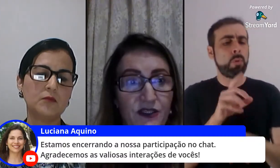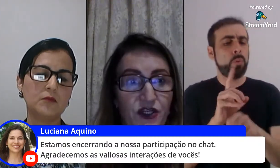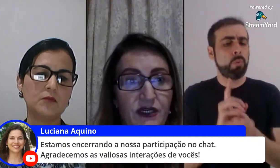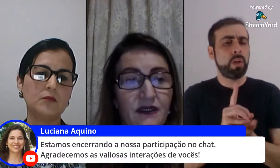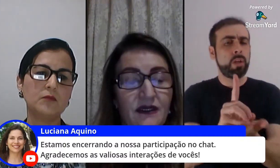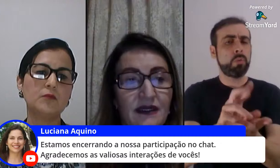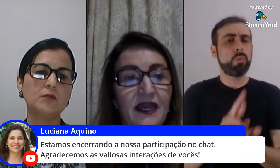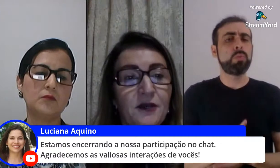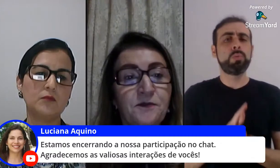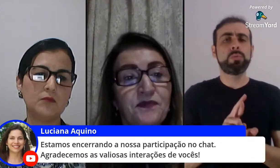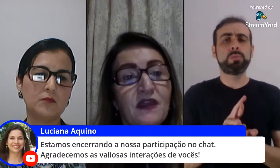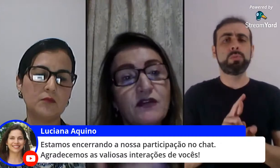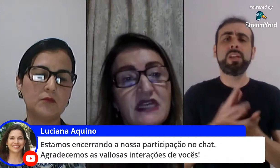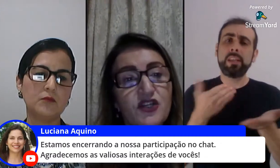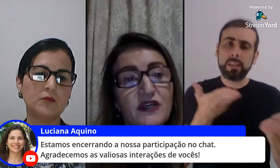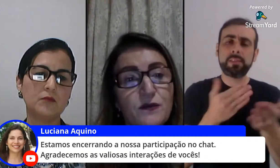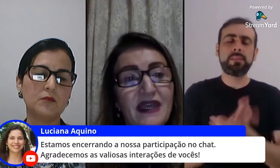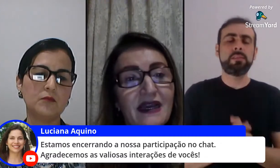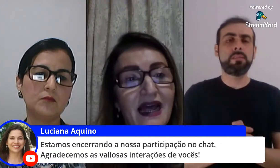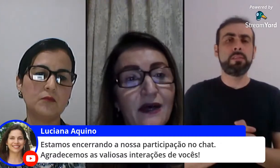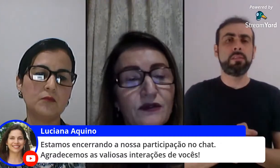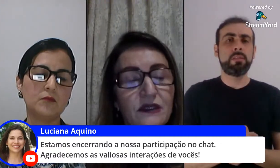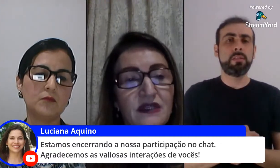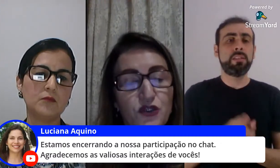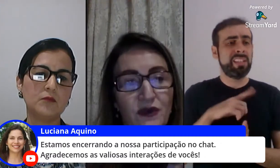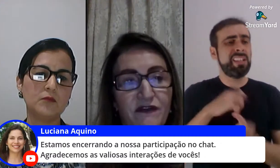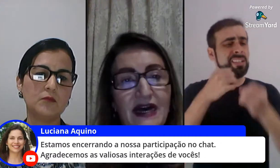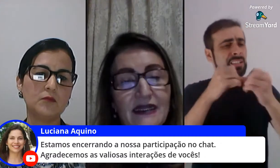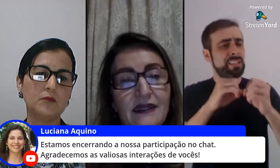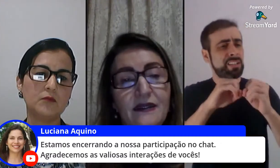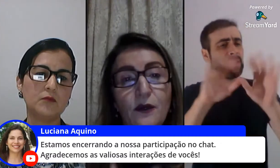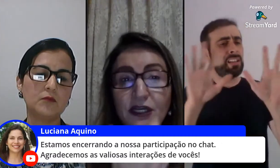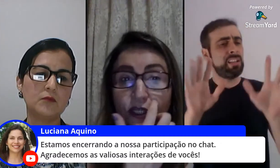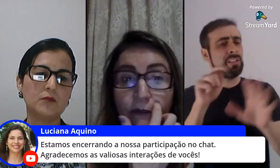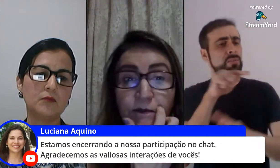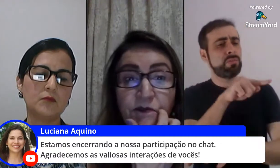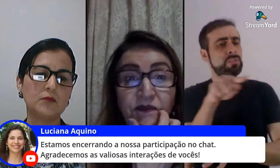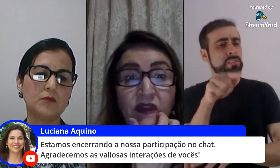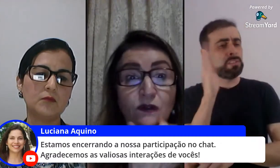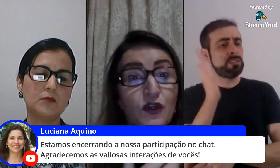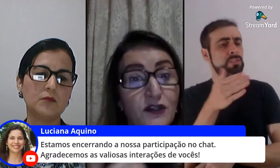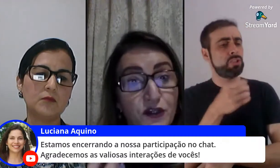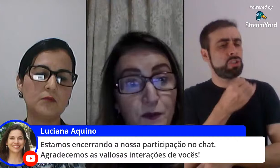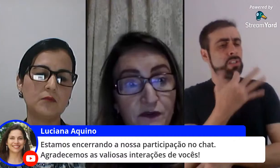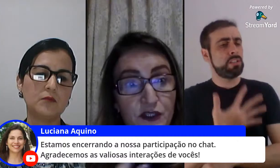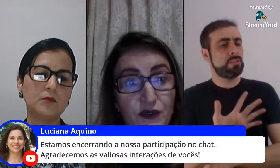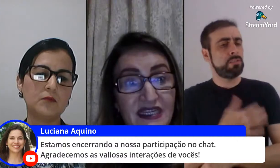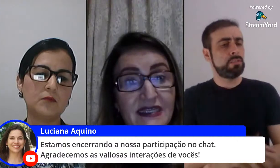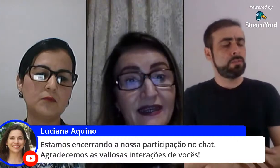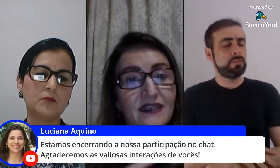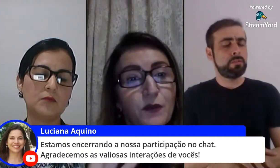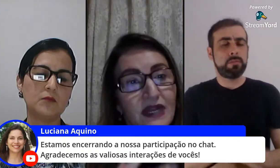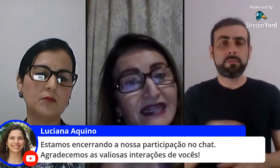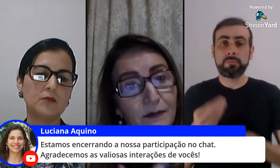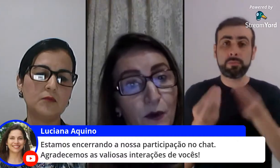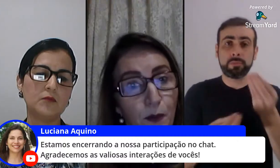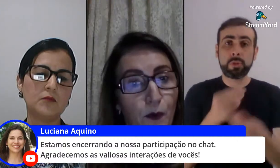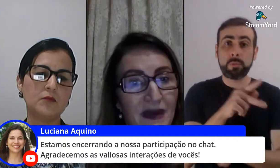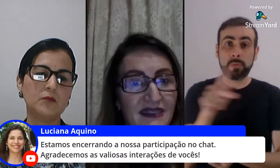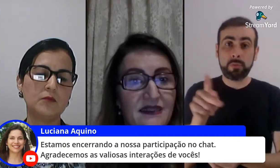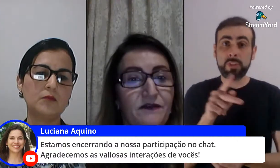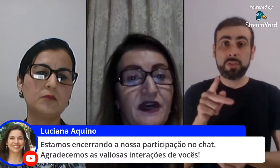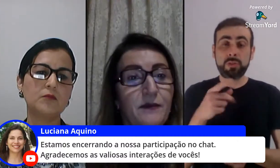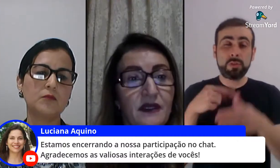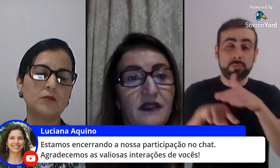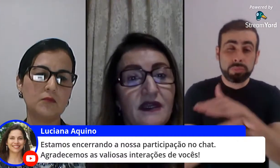qualquer temática e você deixou isso bem claro dentro da sua fala então acho que os nossos professores tem que explorar